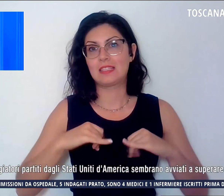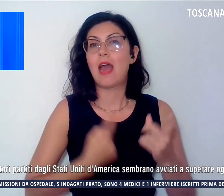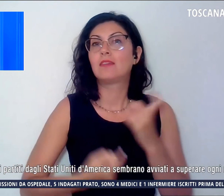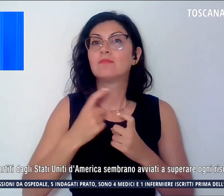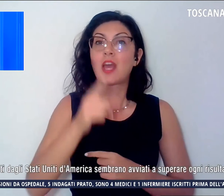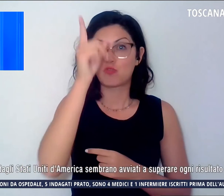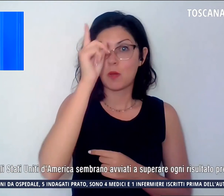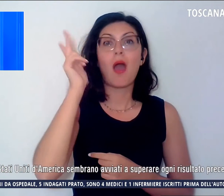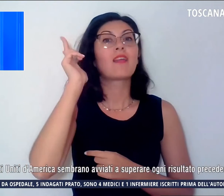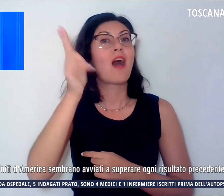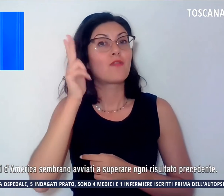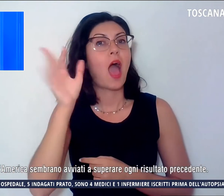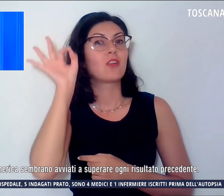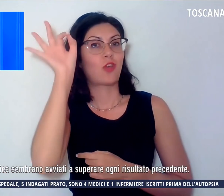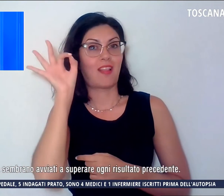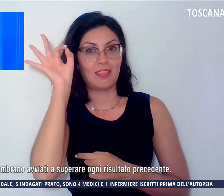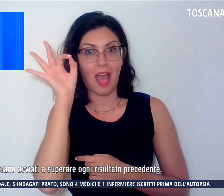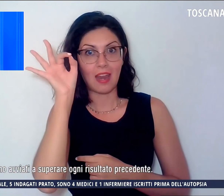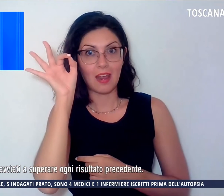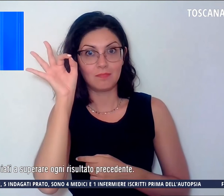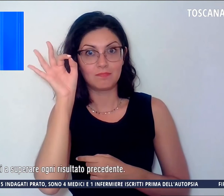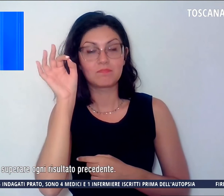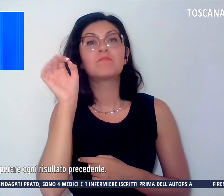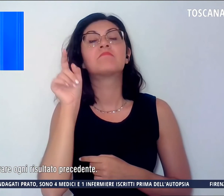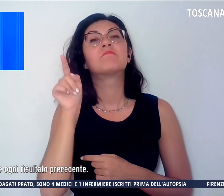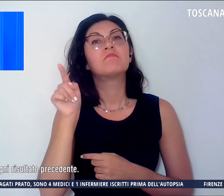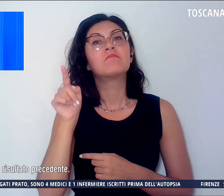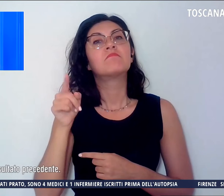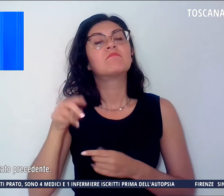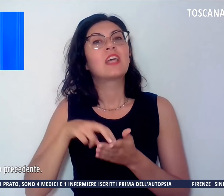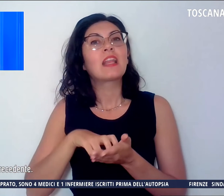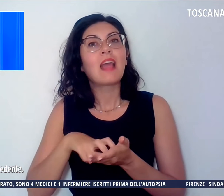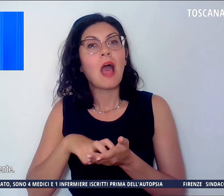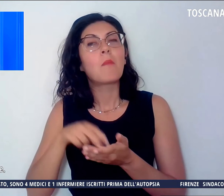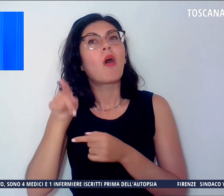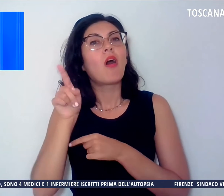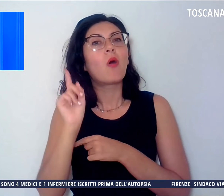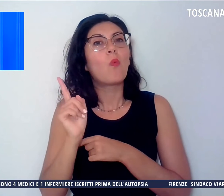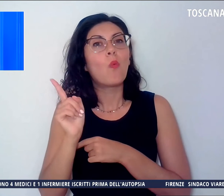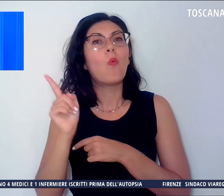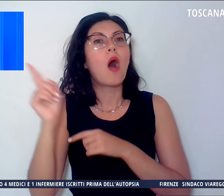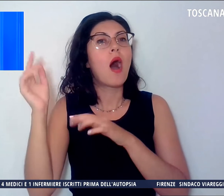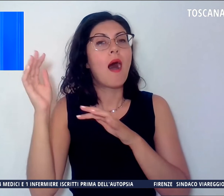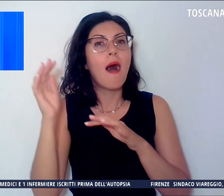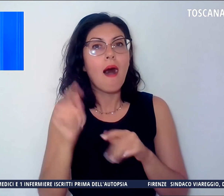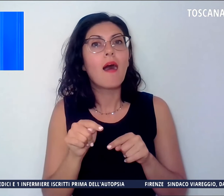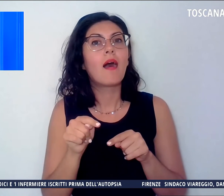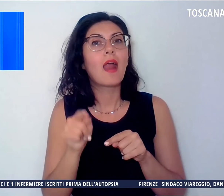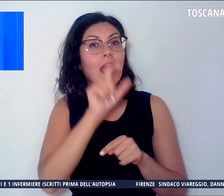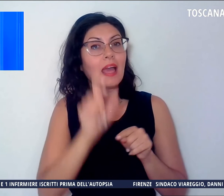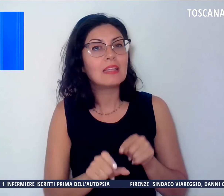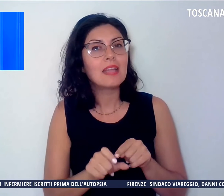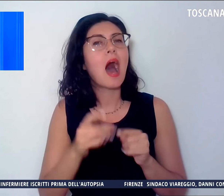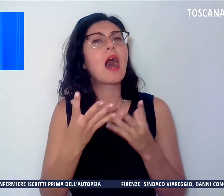Francia e Regno Unito. L'euro debole sta calamitando verso l'Italia anche molti turisti